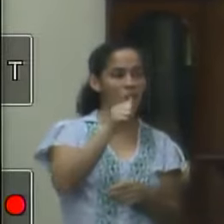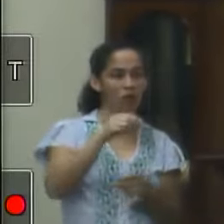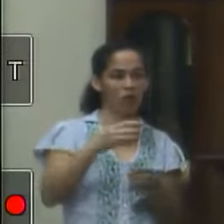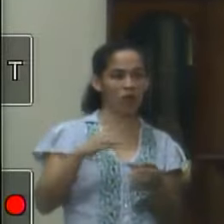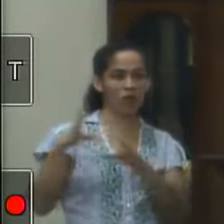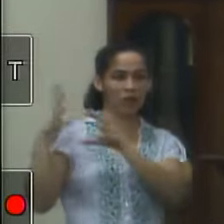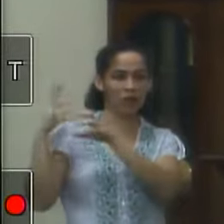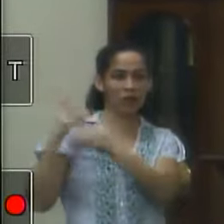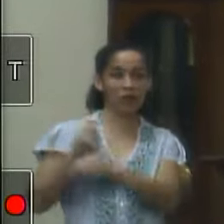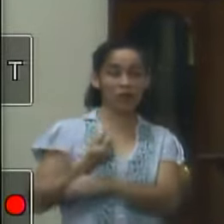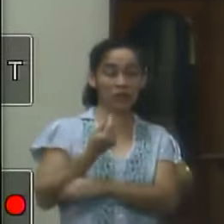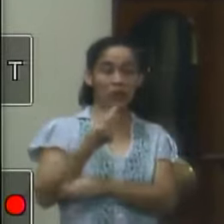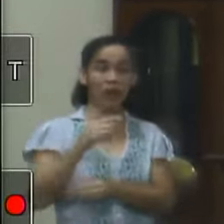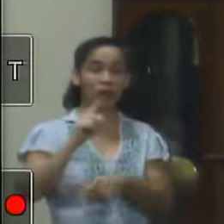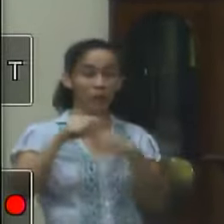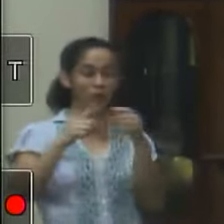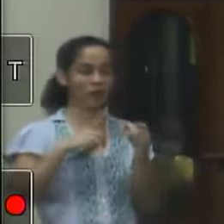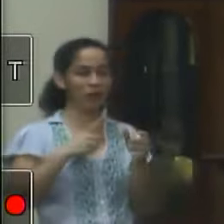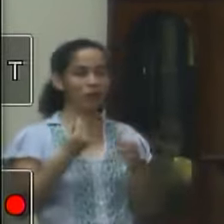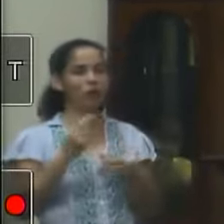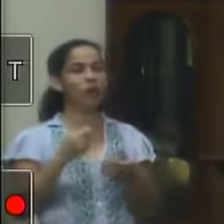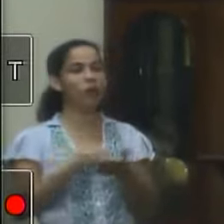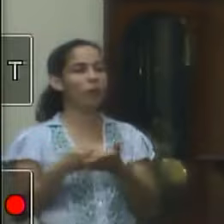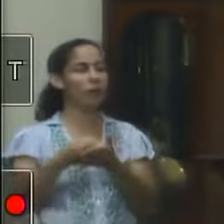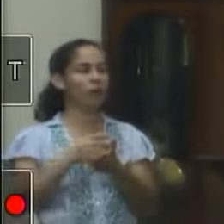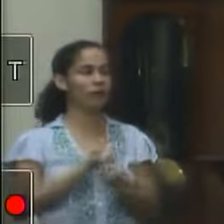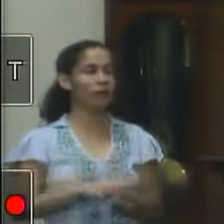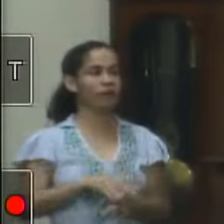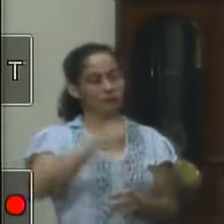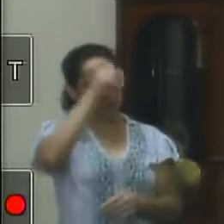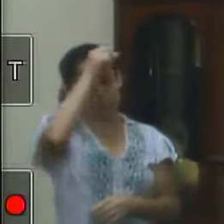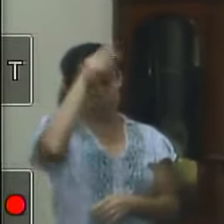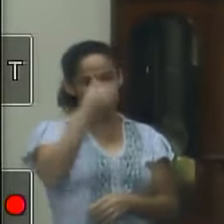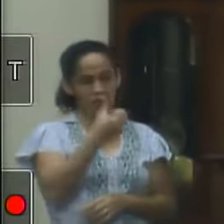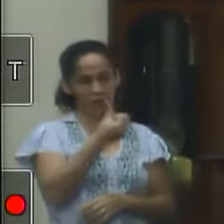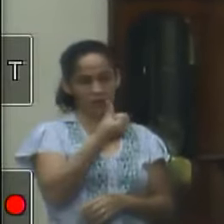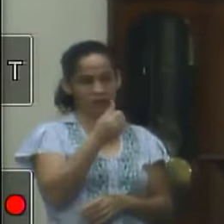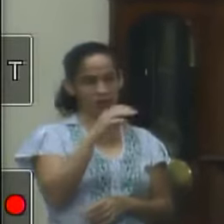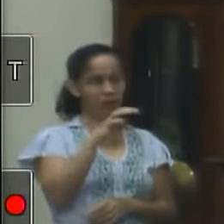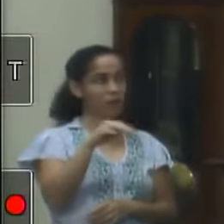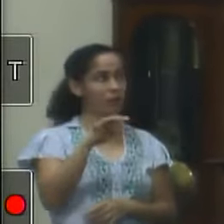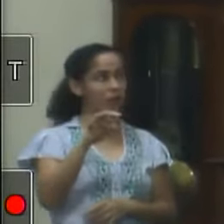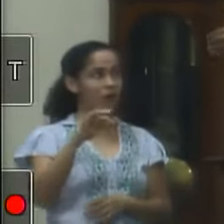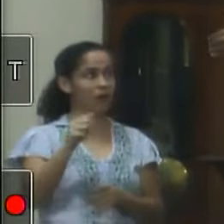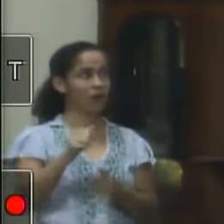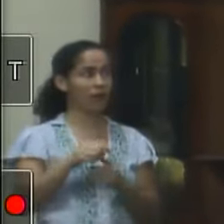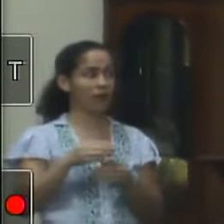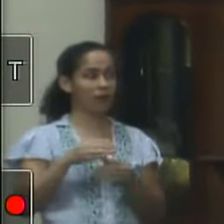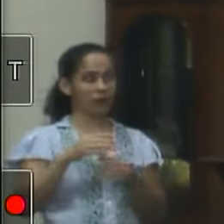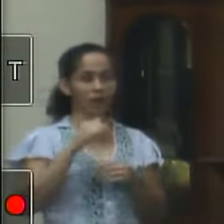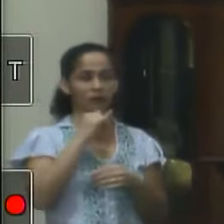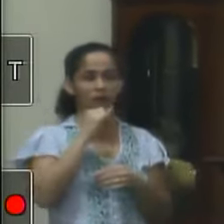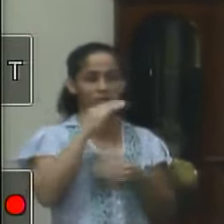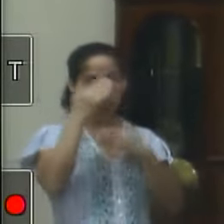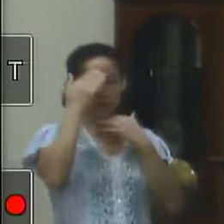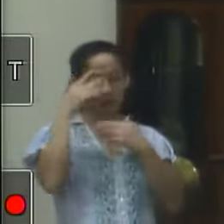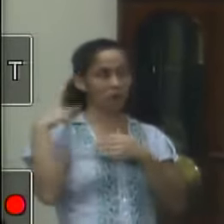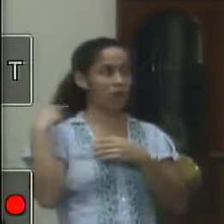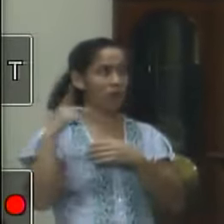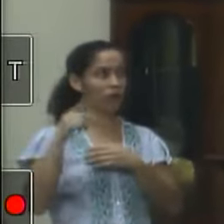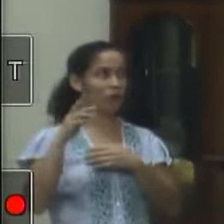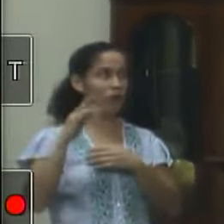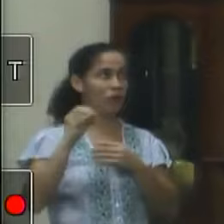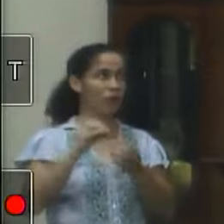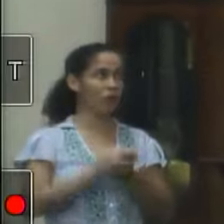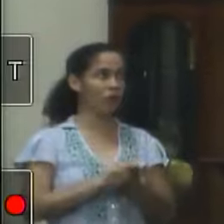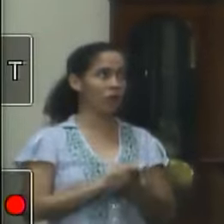arrecadar para que ele possa gastar então eu fiz 6 emendas e fiquei muito triste e aí eu quero agradecer ao vereador Pedro Graça que eu pedi